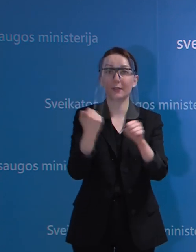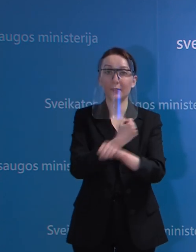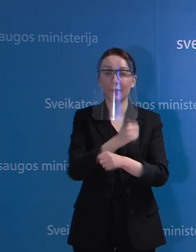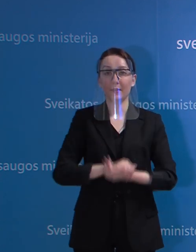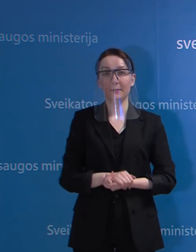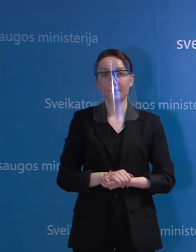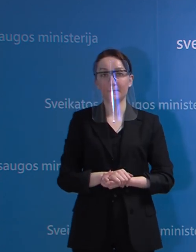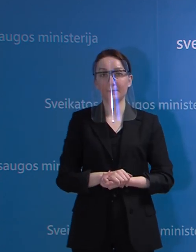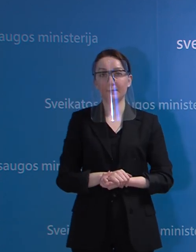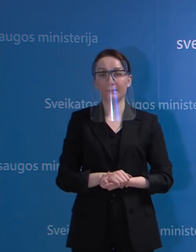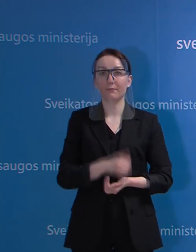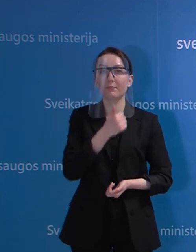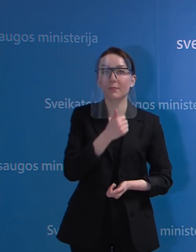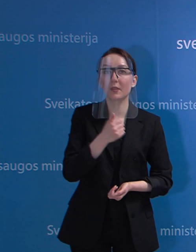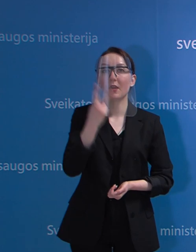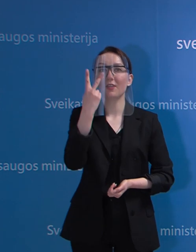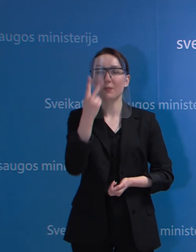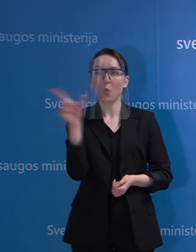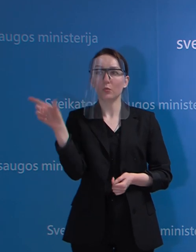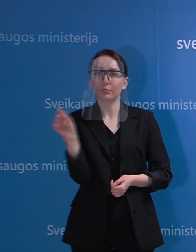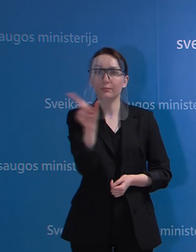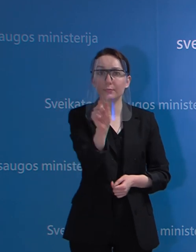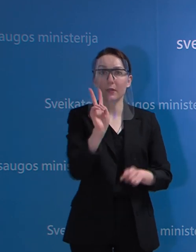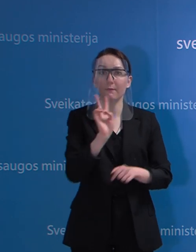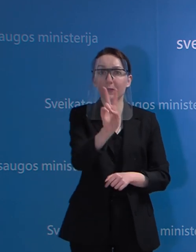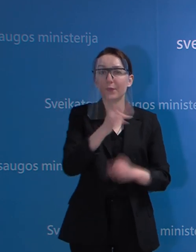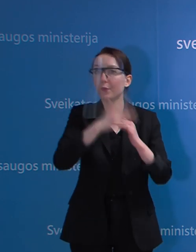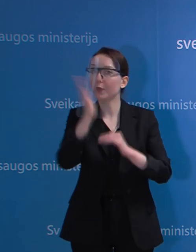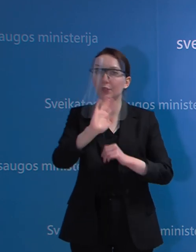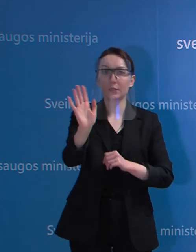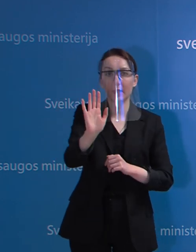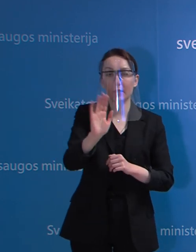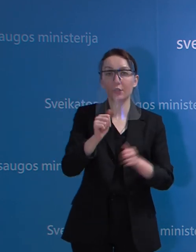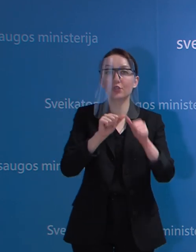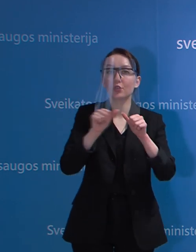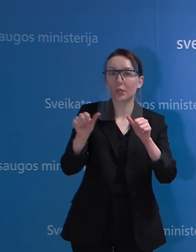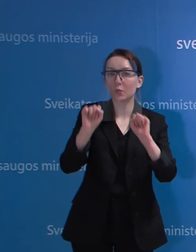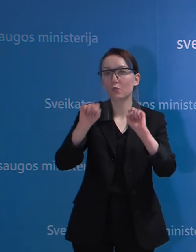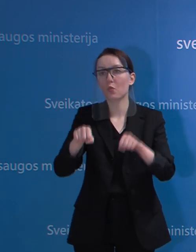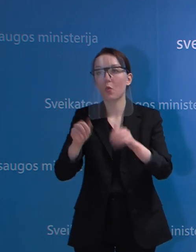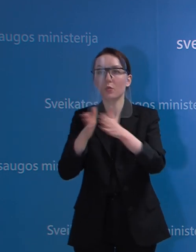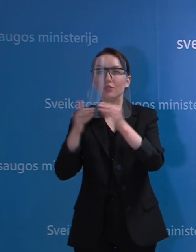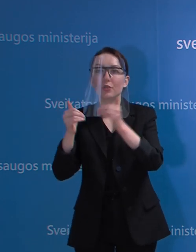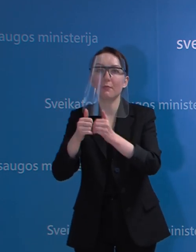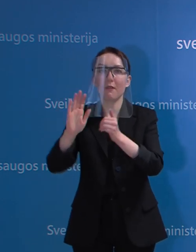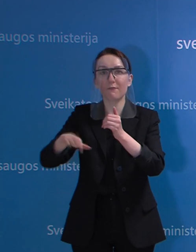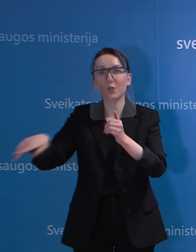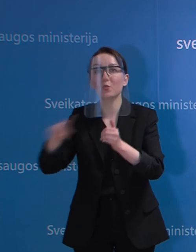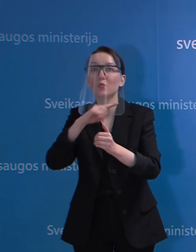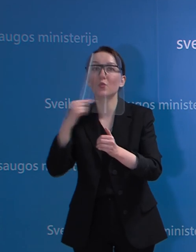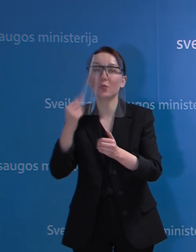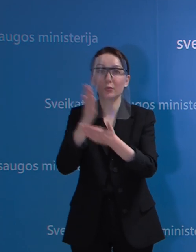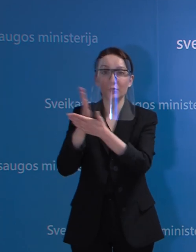nebūti daugiau kaip dviem asmenim nevaikščioti lauke, išskyrus tos atvejus, kai tai yra šeimos asmenis